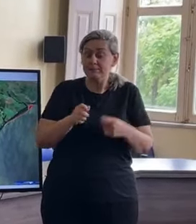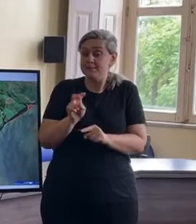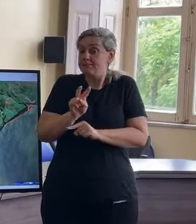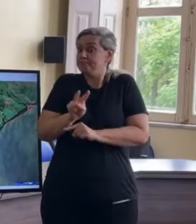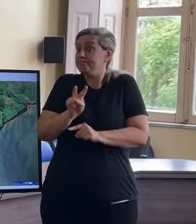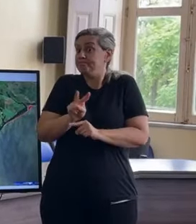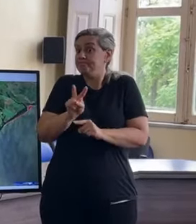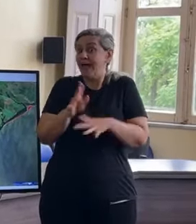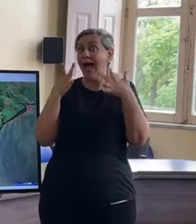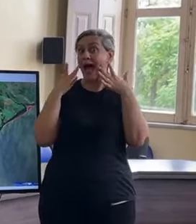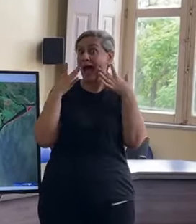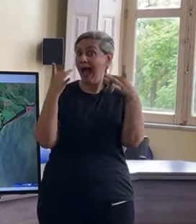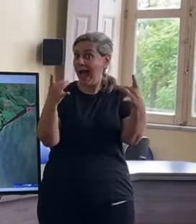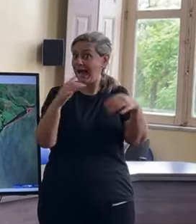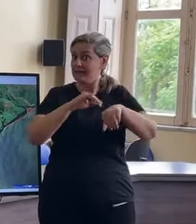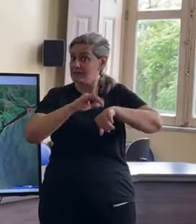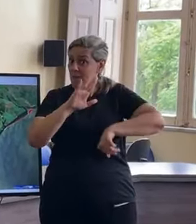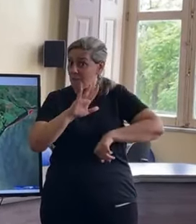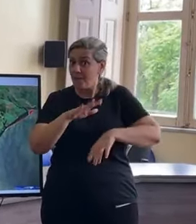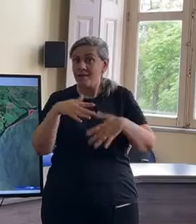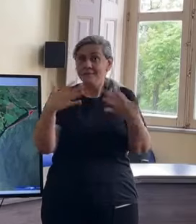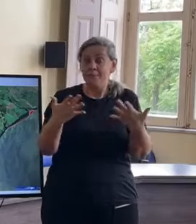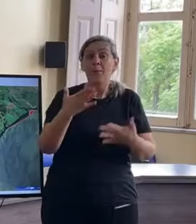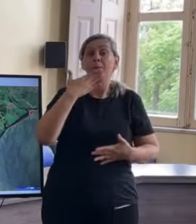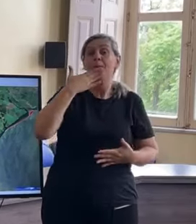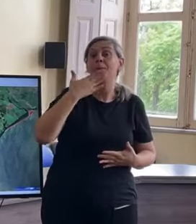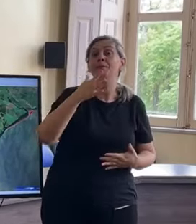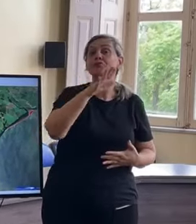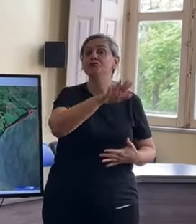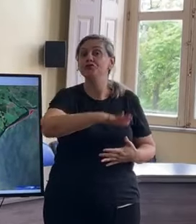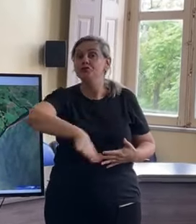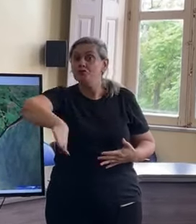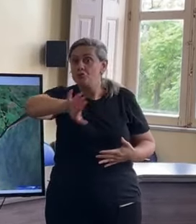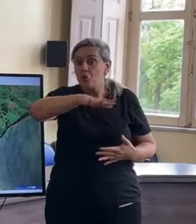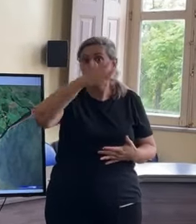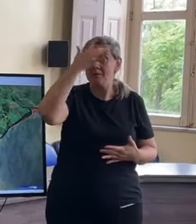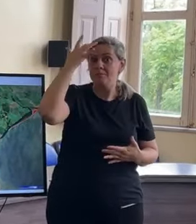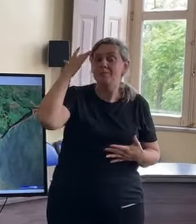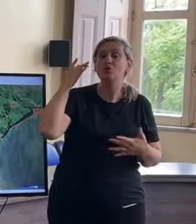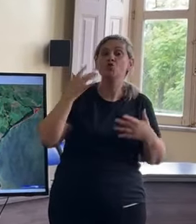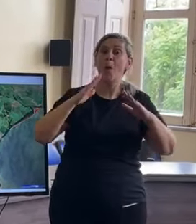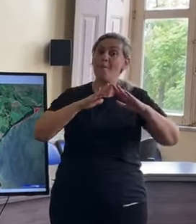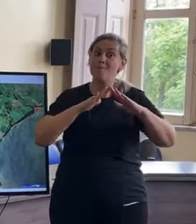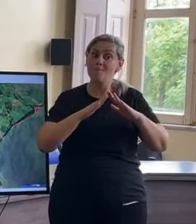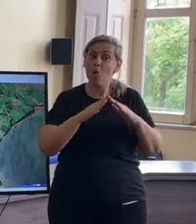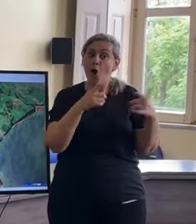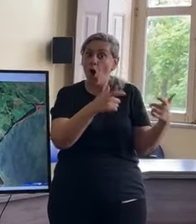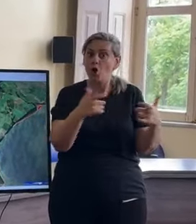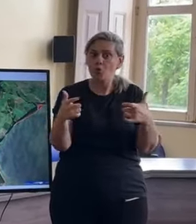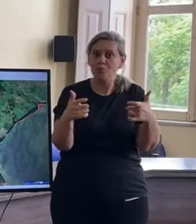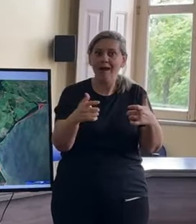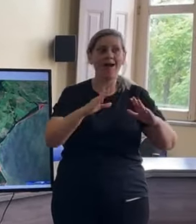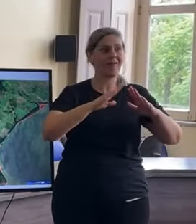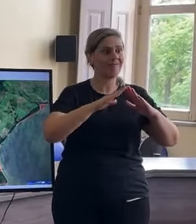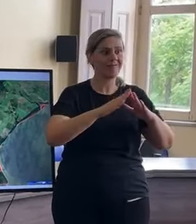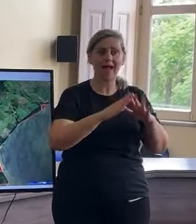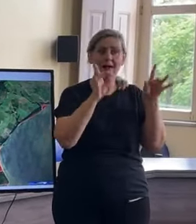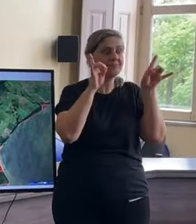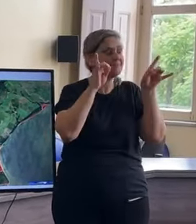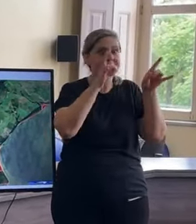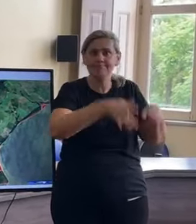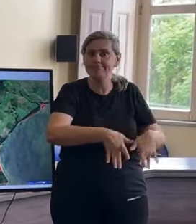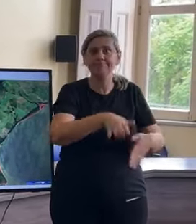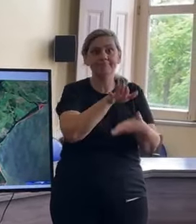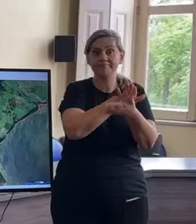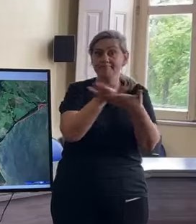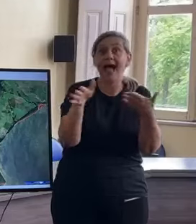atenção, e vamos pedir para a população, para os moradores dessas áreas, que deixem as suas casas, a